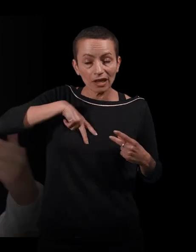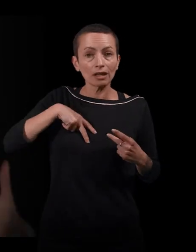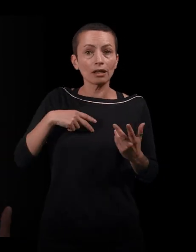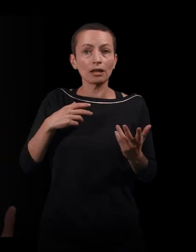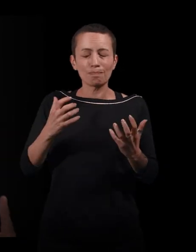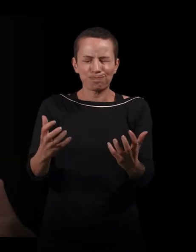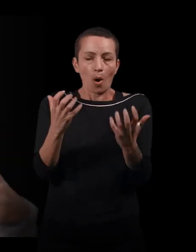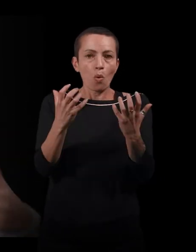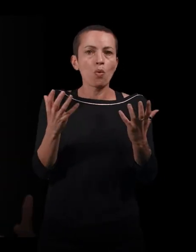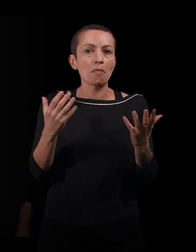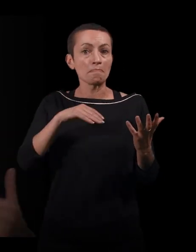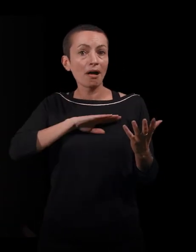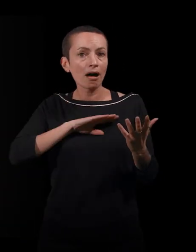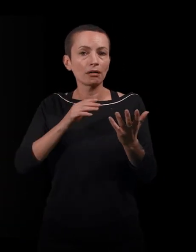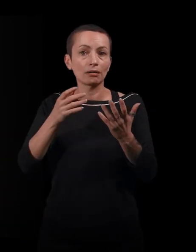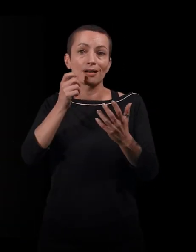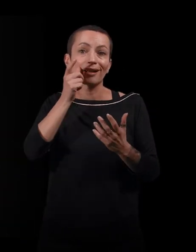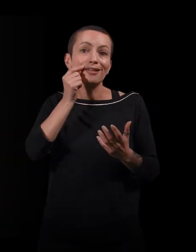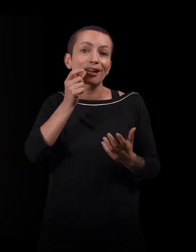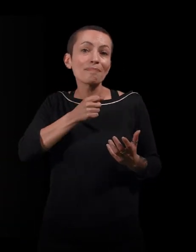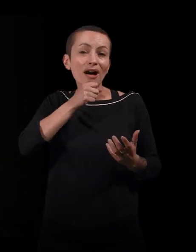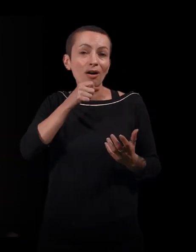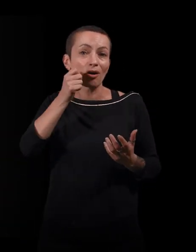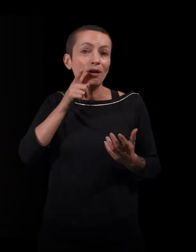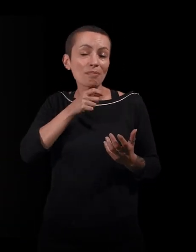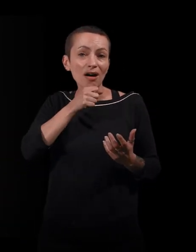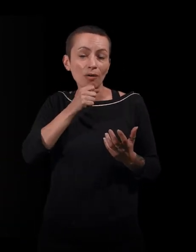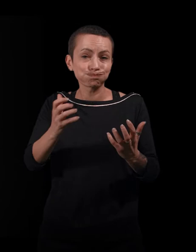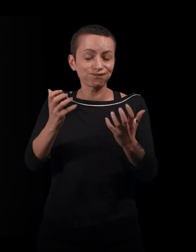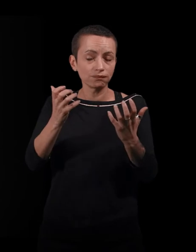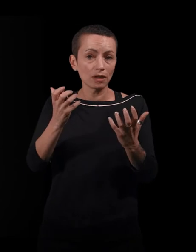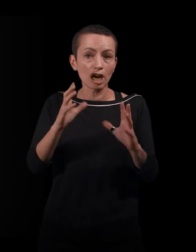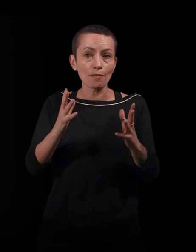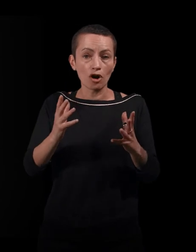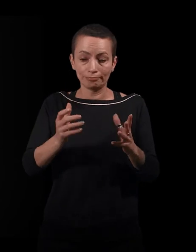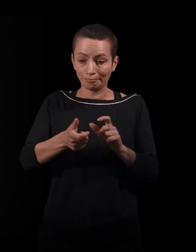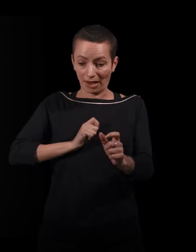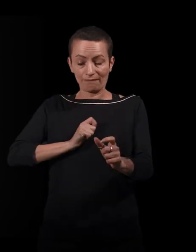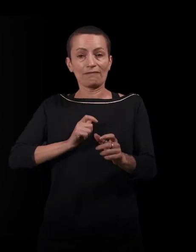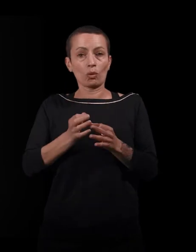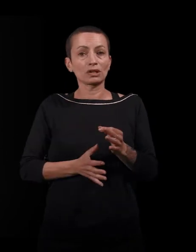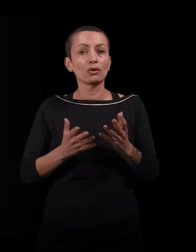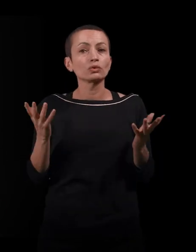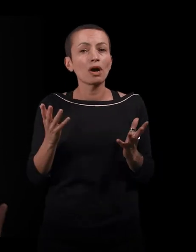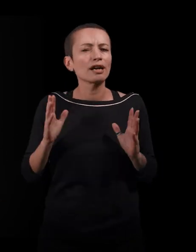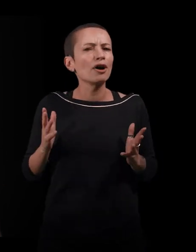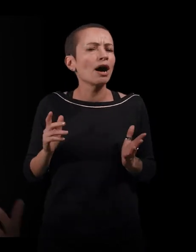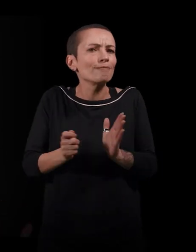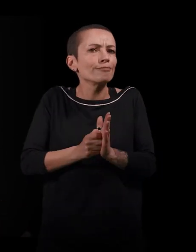parisienne par l'exil de mes grands-parents ? En quoi cela a un retentissement sur moi ? Dans quelle mesure, à un moment donné,